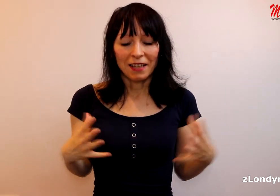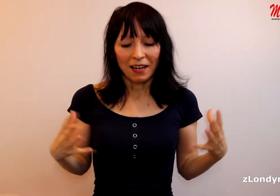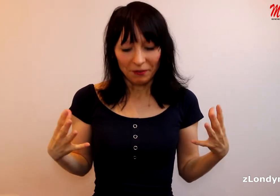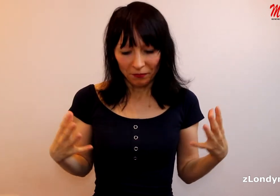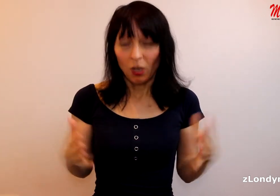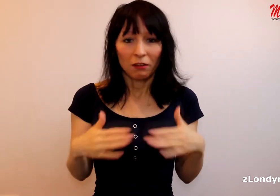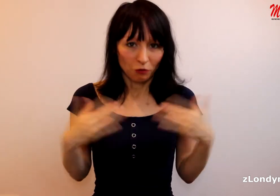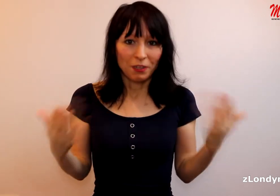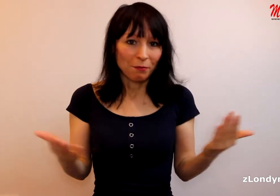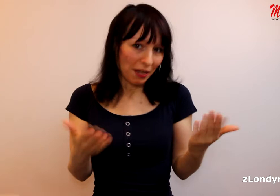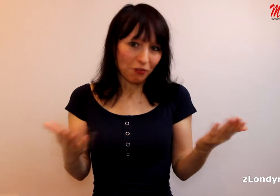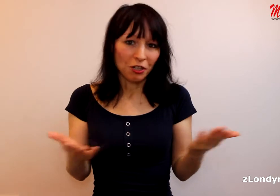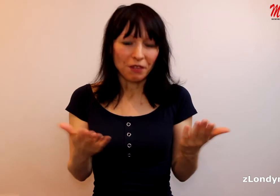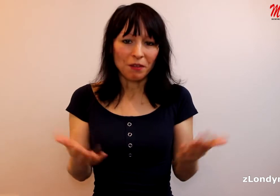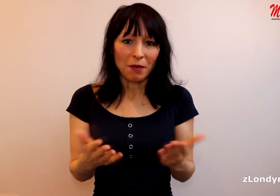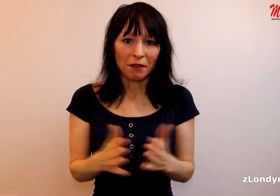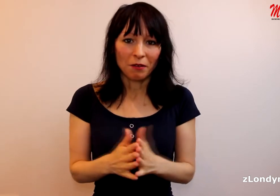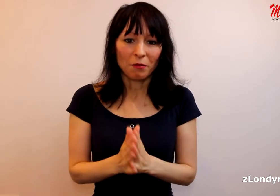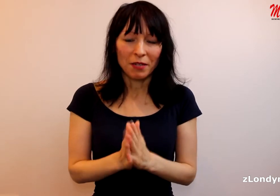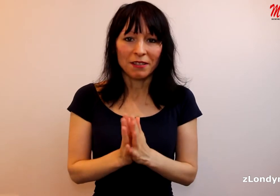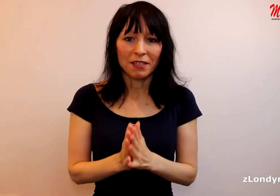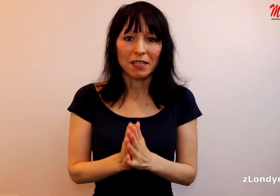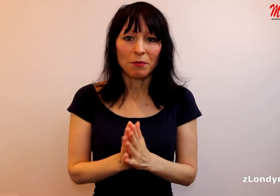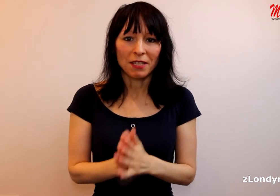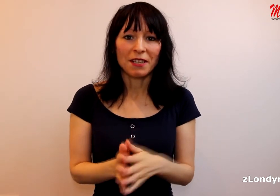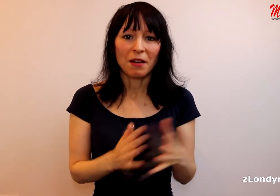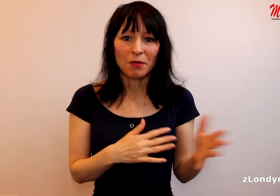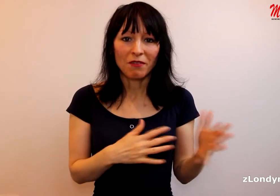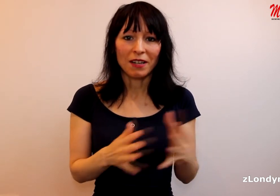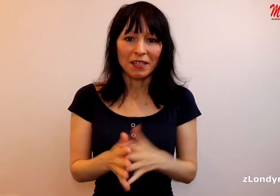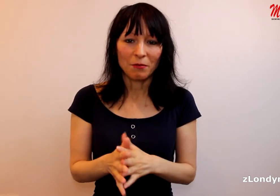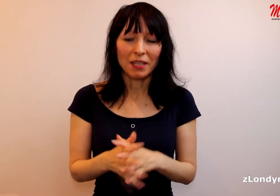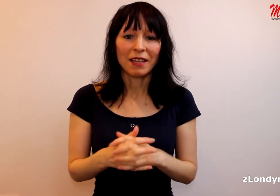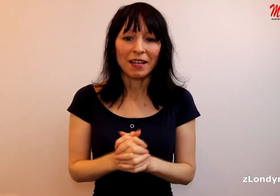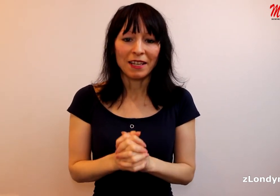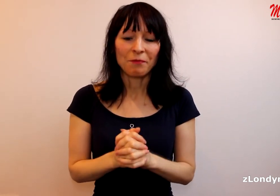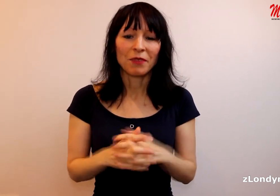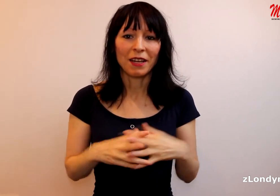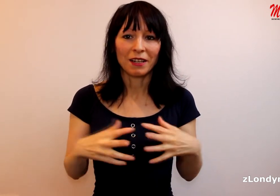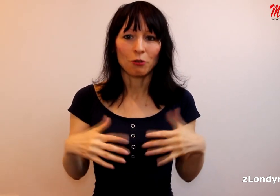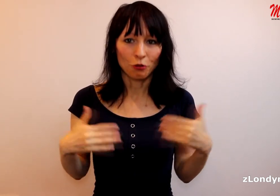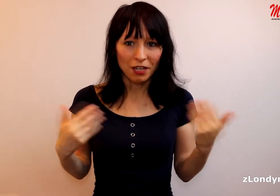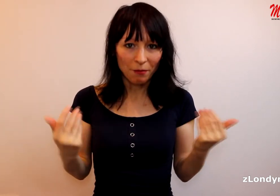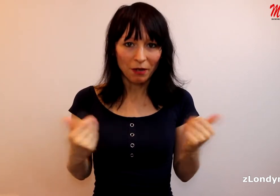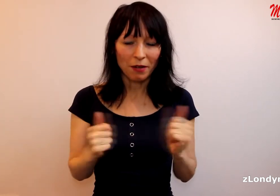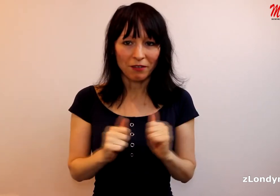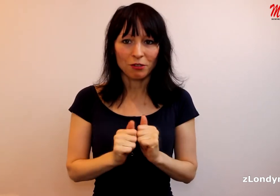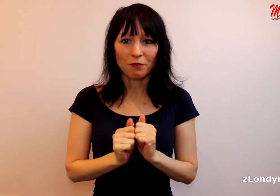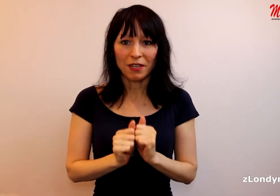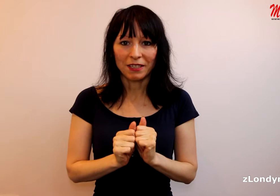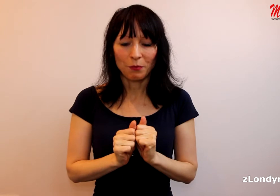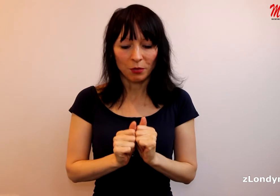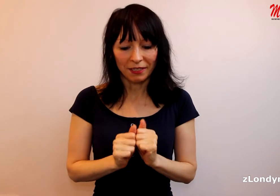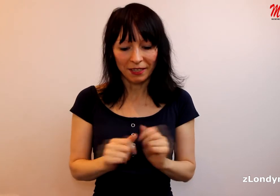dále. Jo, a Tony Blair, všichni víme, ministerský předseda bývalý Británie, tak rozhodně nebyl pravicový, jak si politik.